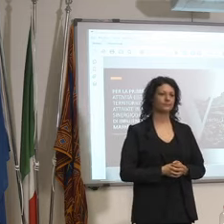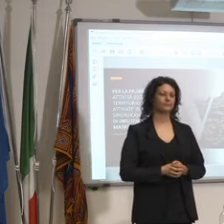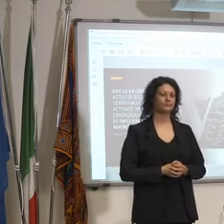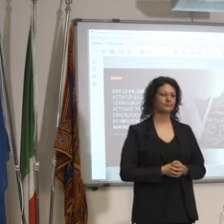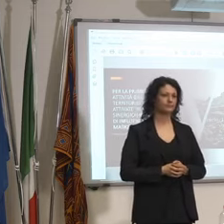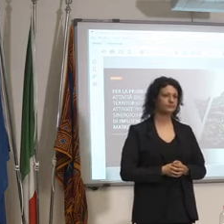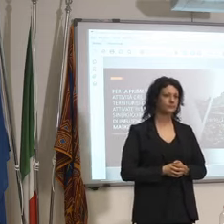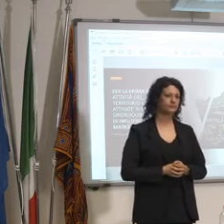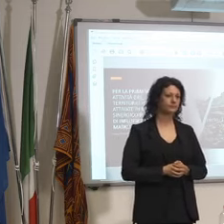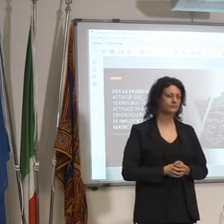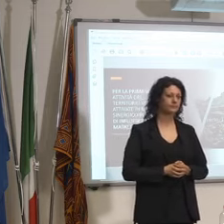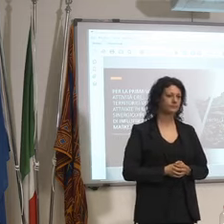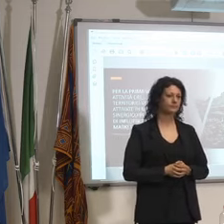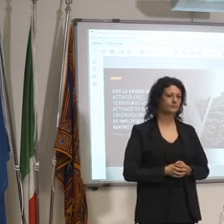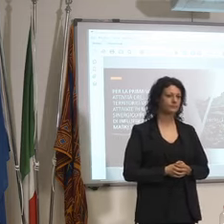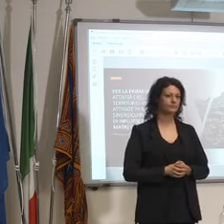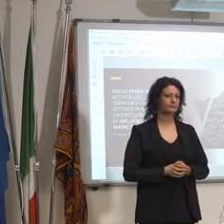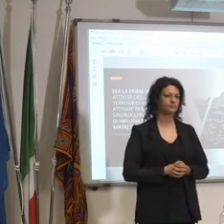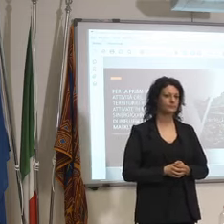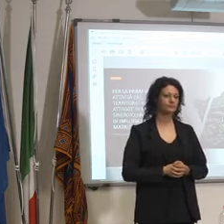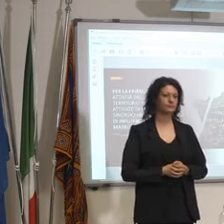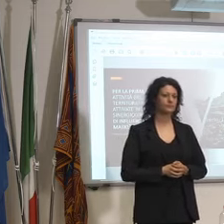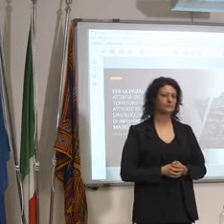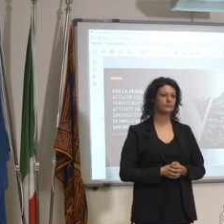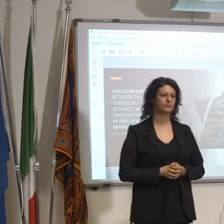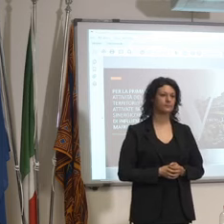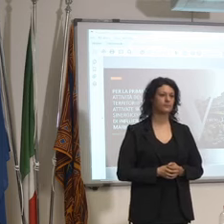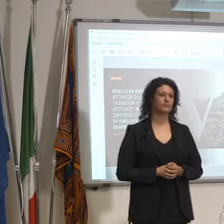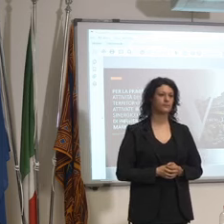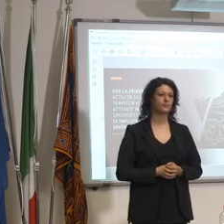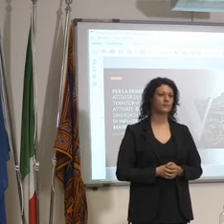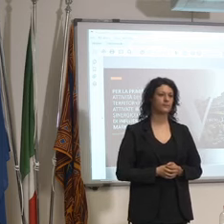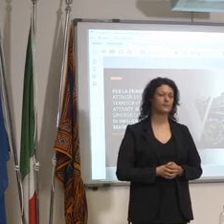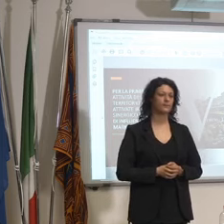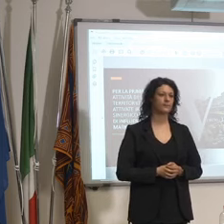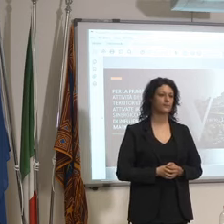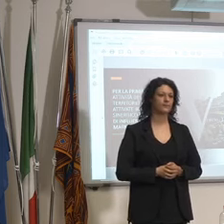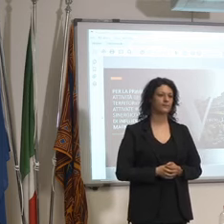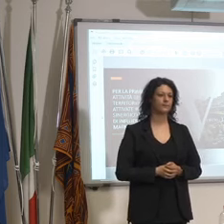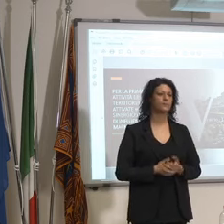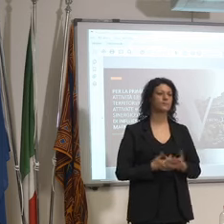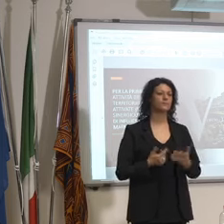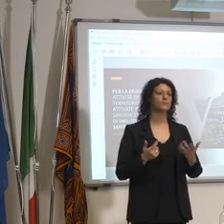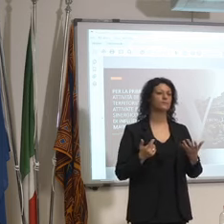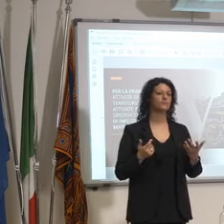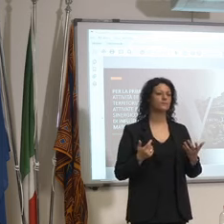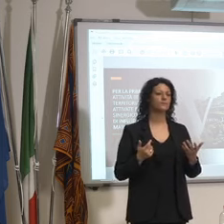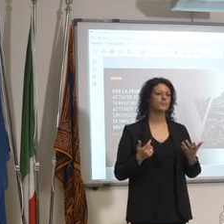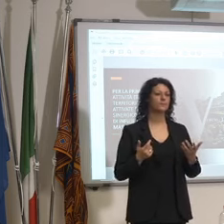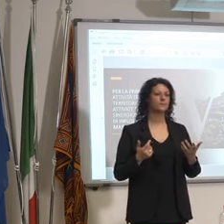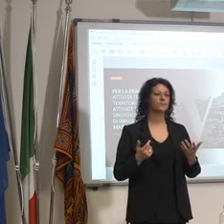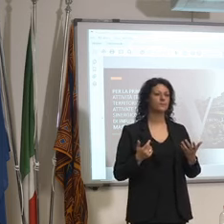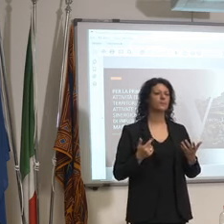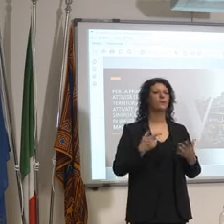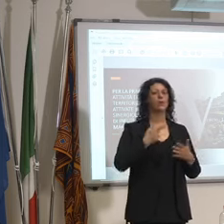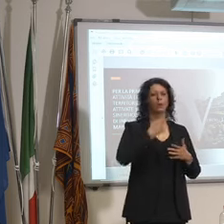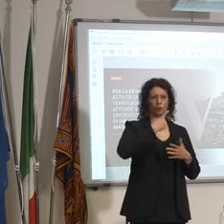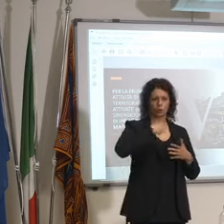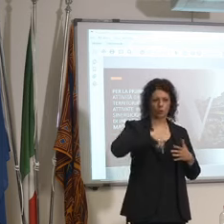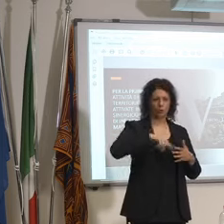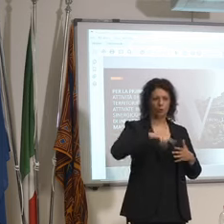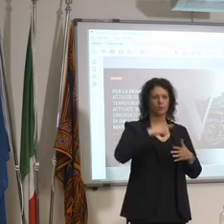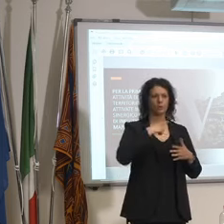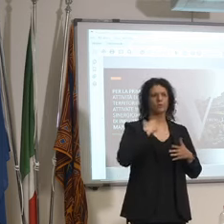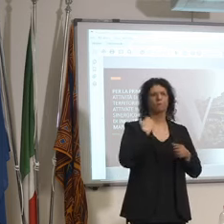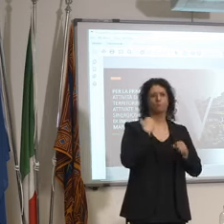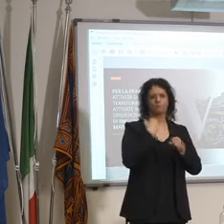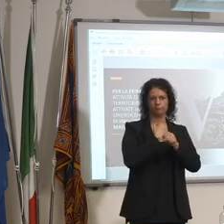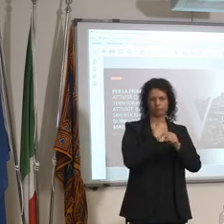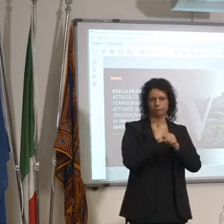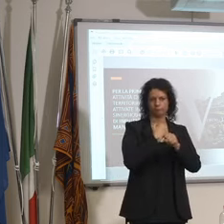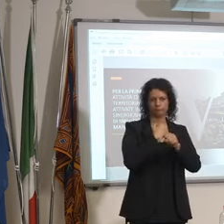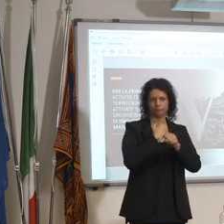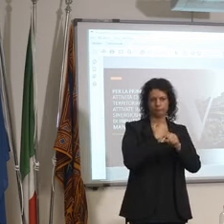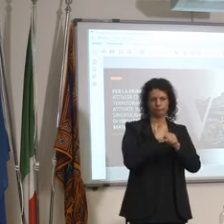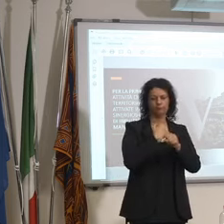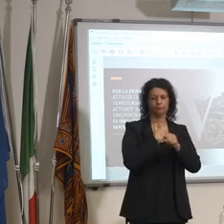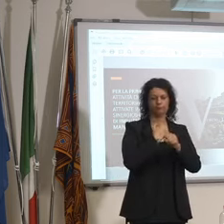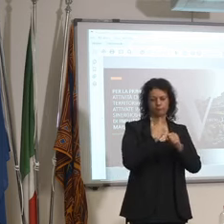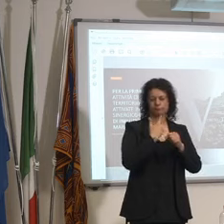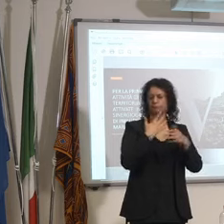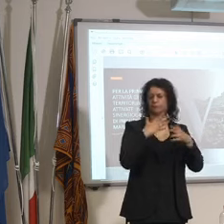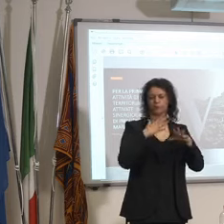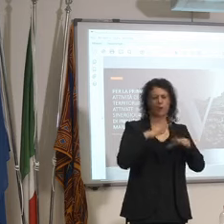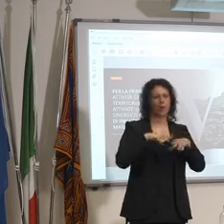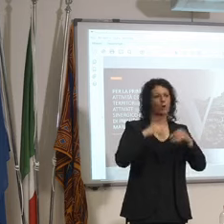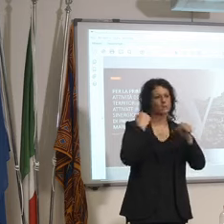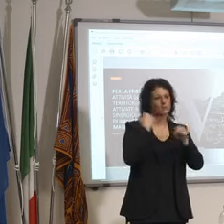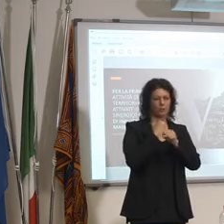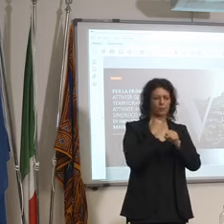noi stiamo lavorando anche che non è facile lo dico però siamo in work in progress non ho stesa pronto che dopo